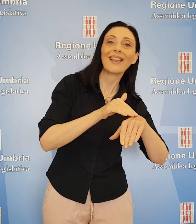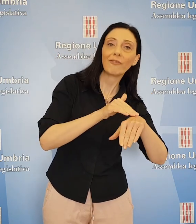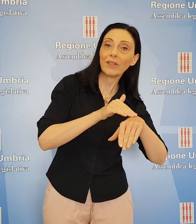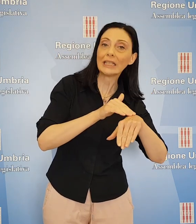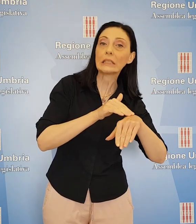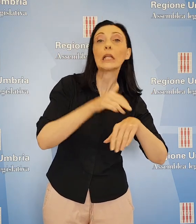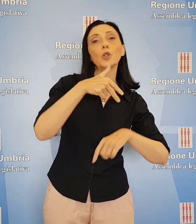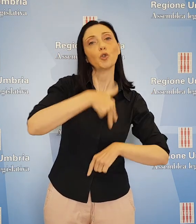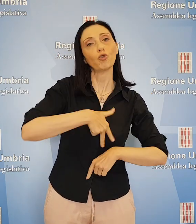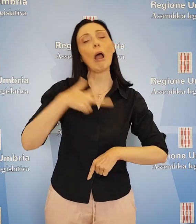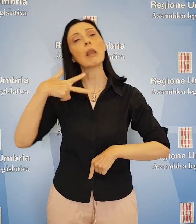sociosanitari.